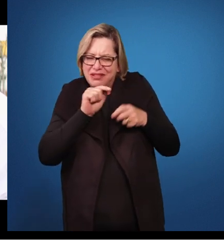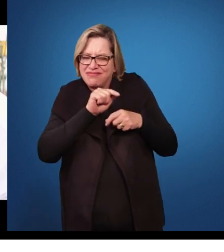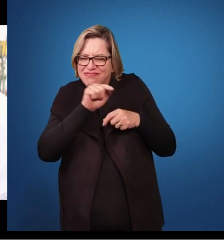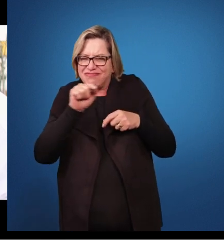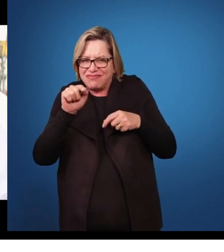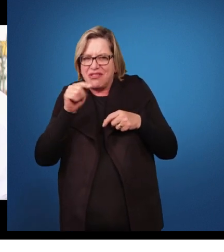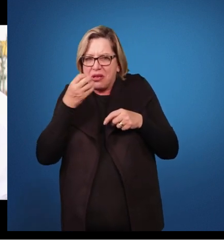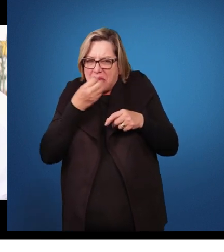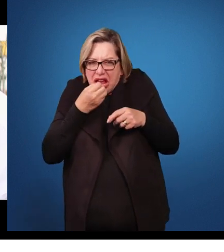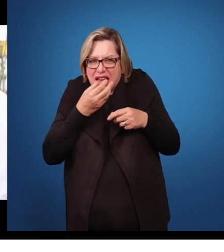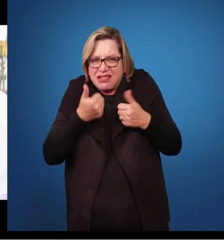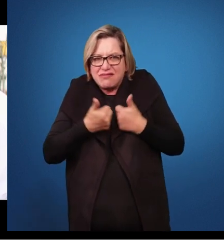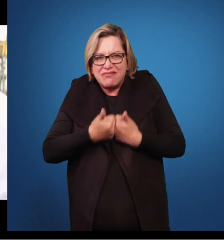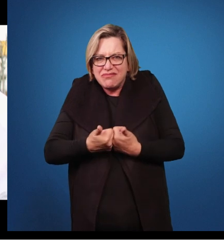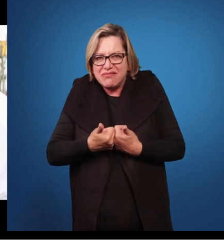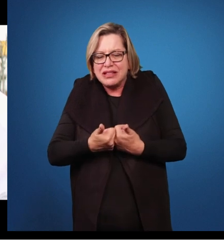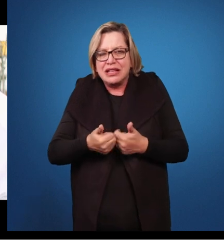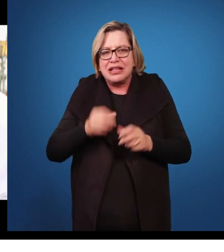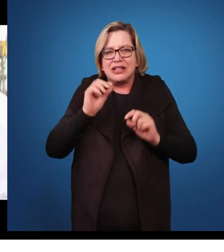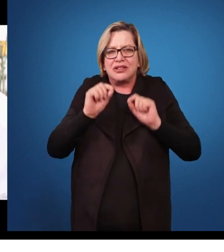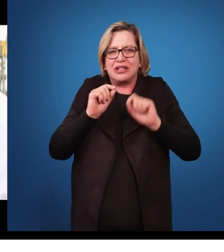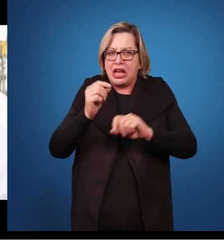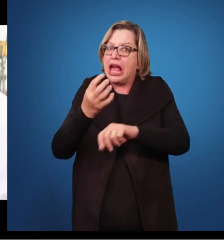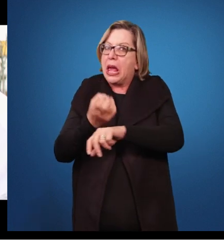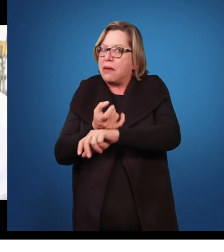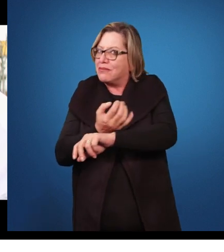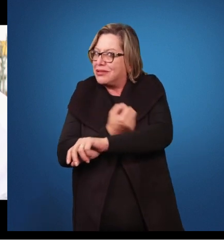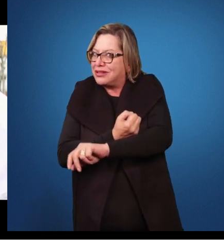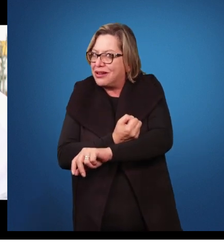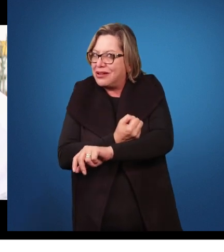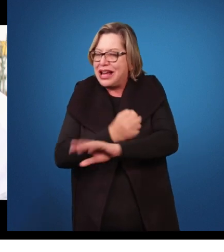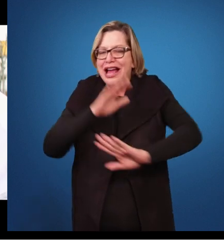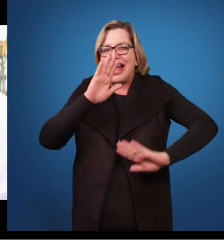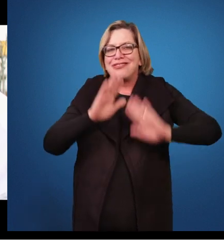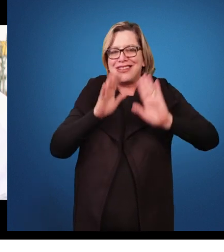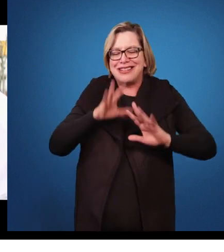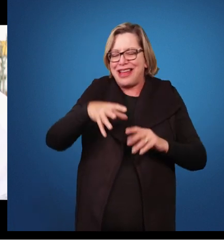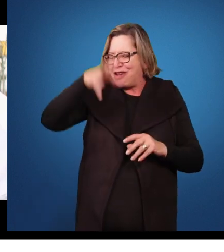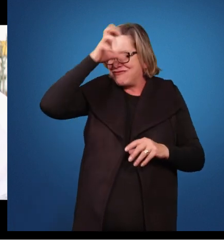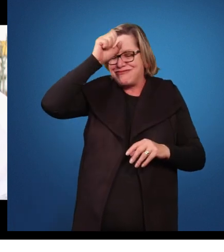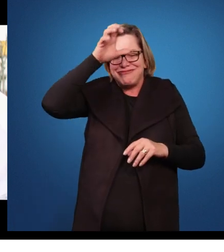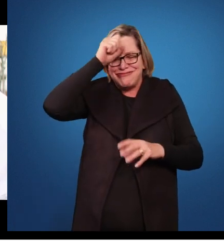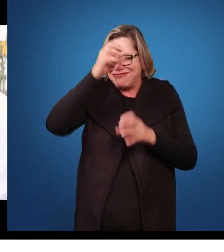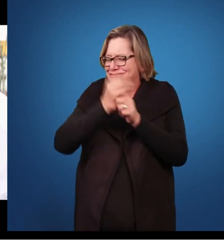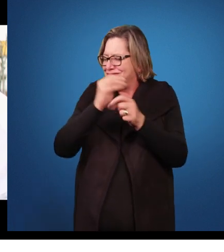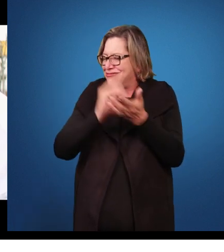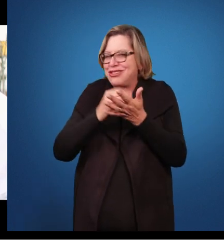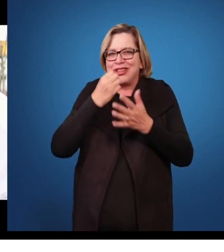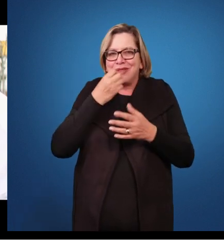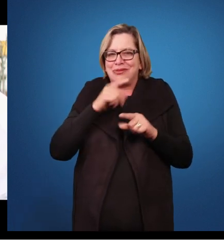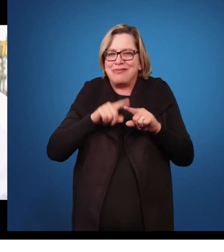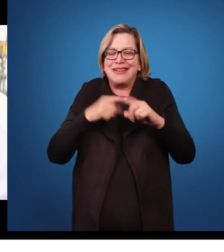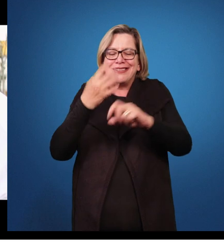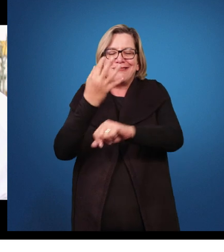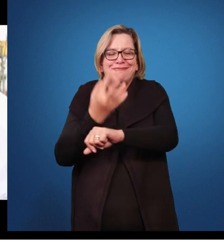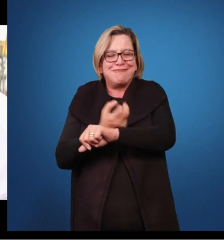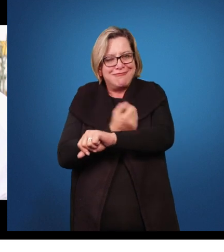eles estão bem, né? Digo isso emocionalmente, porque às vezes, academicamente, eles estão bem. E tentasse ouvi-los,